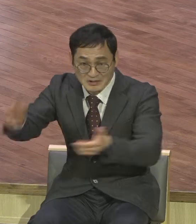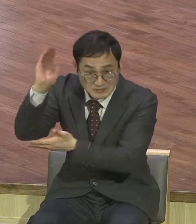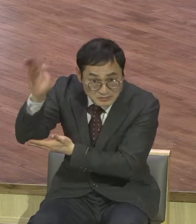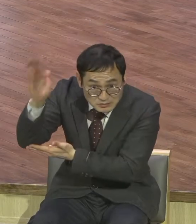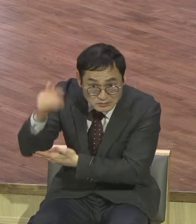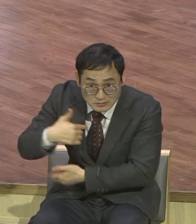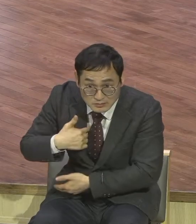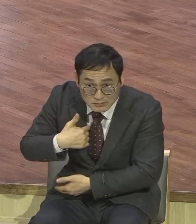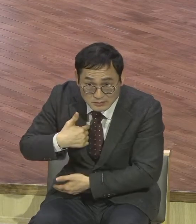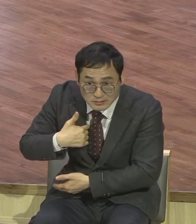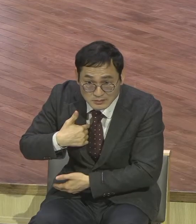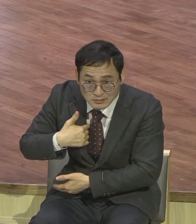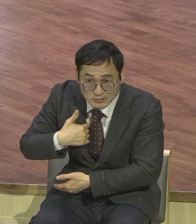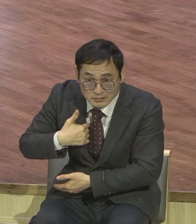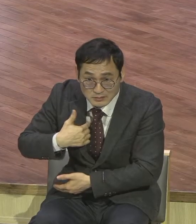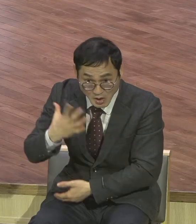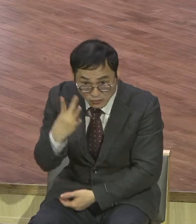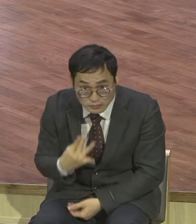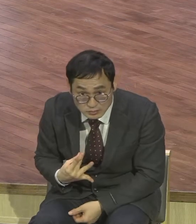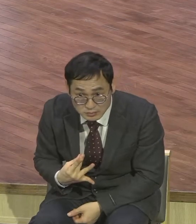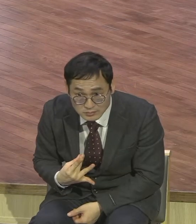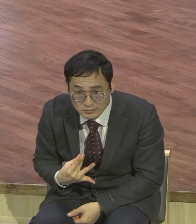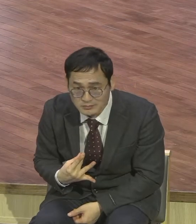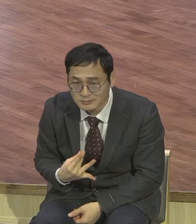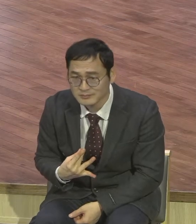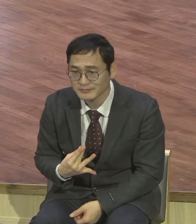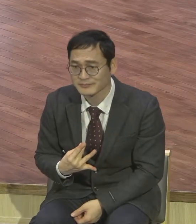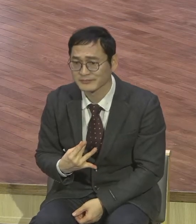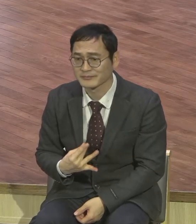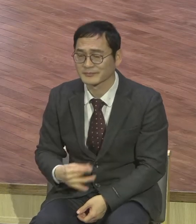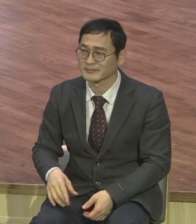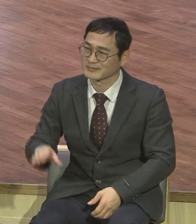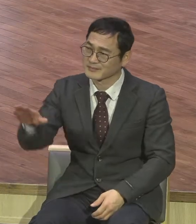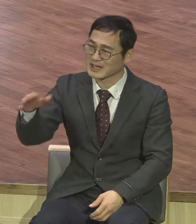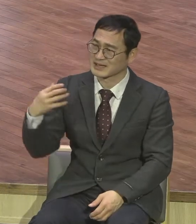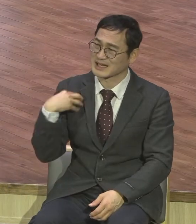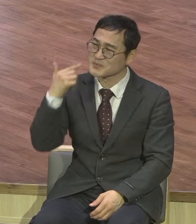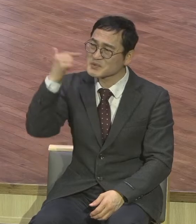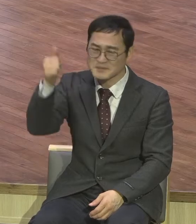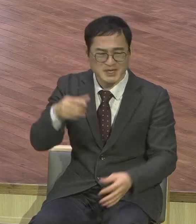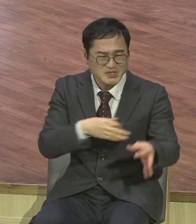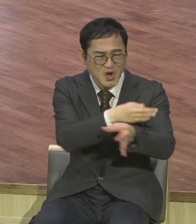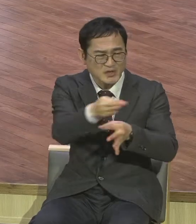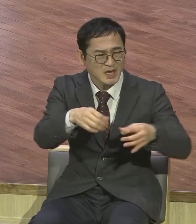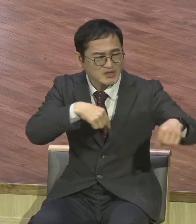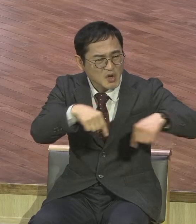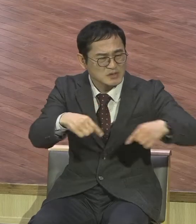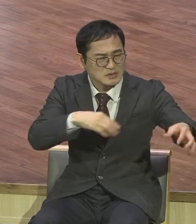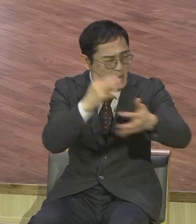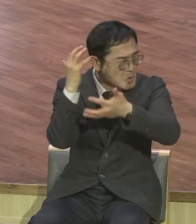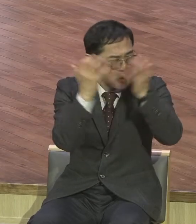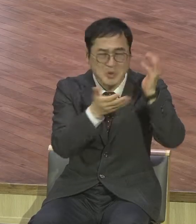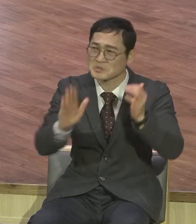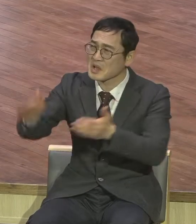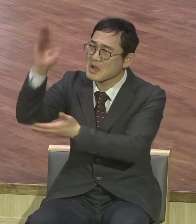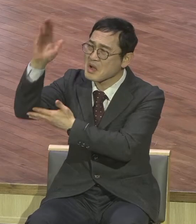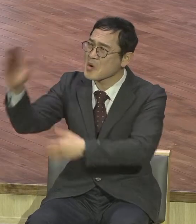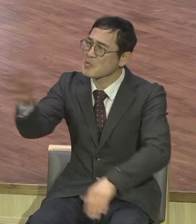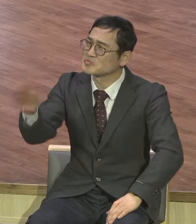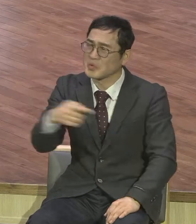왜 여운교회는 왜 단위 목사님은 이렇게 정치가 어지럽고 이런 상황인데 왜 정치 이야기 안 하나 정치 이야기 몰라서